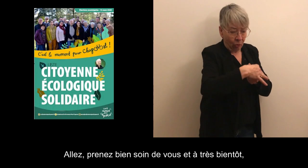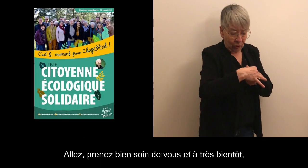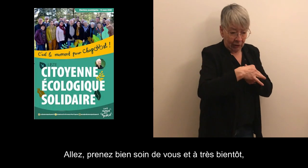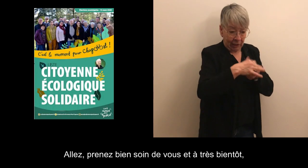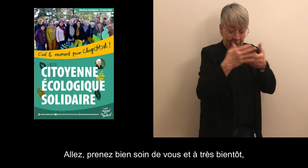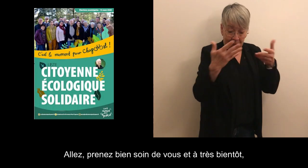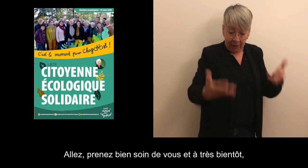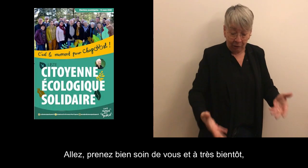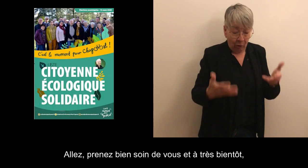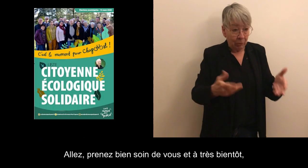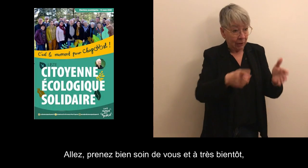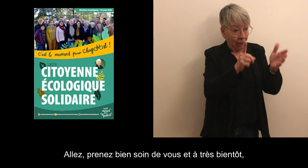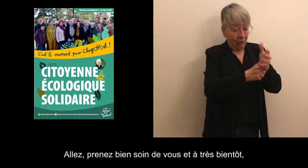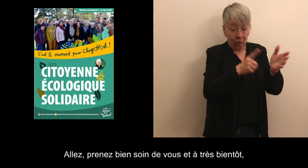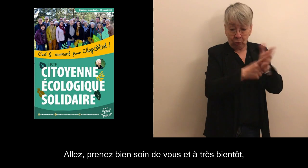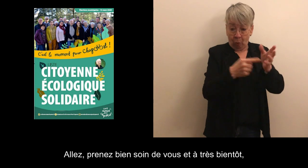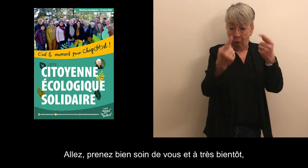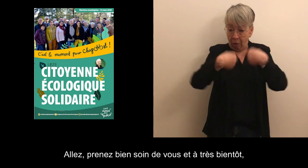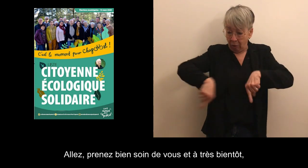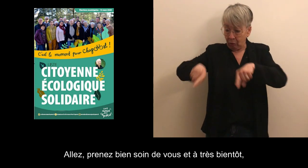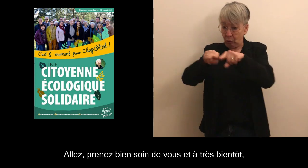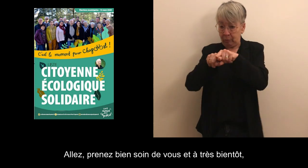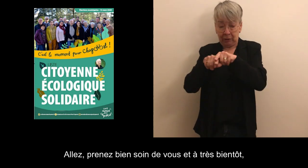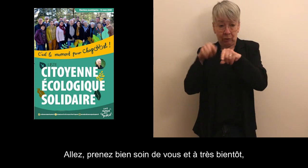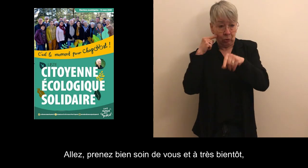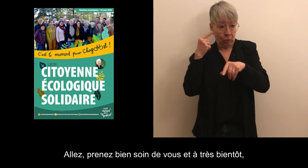– Sous